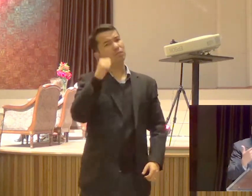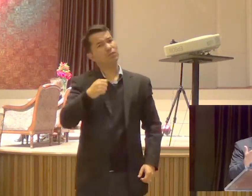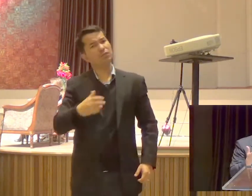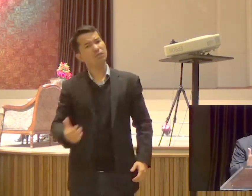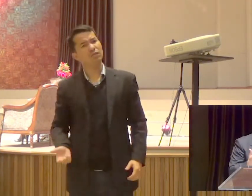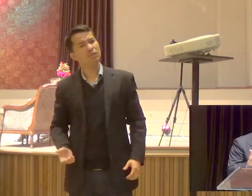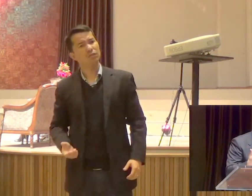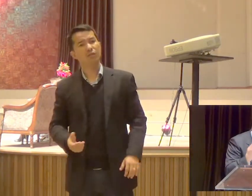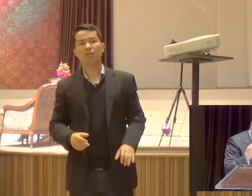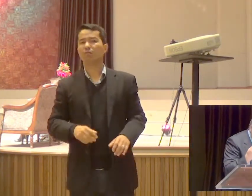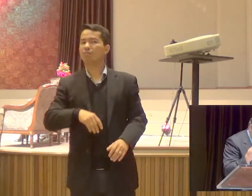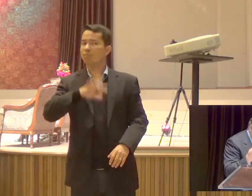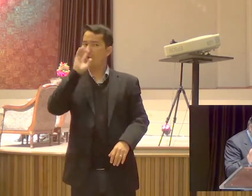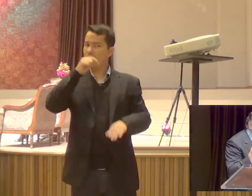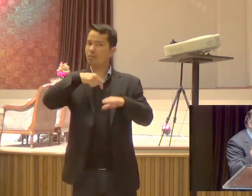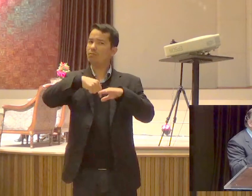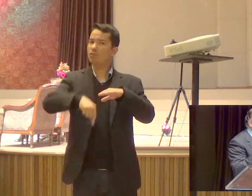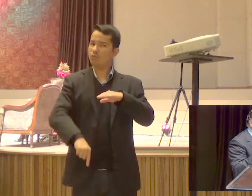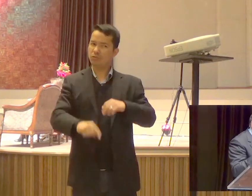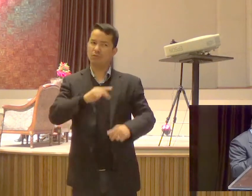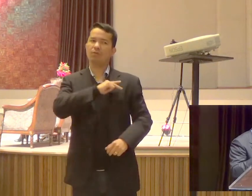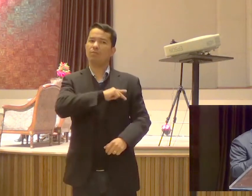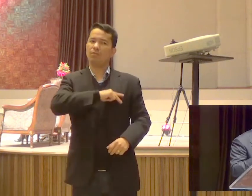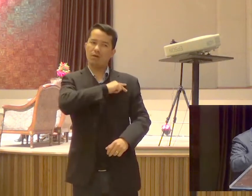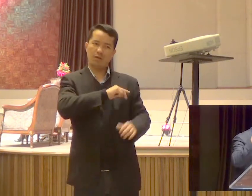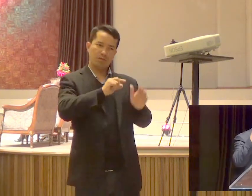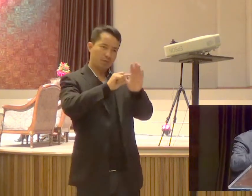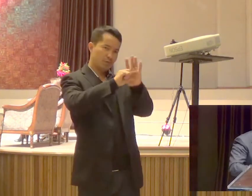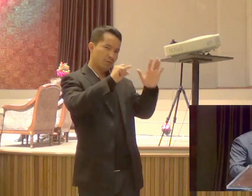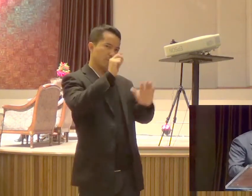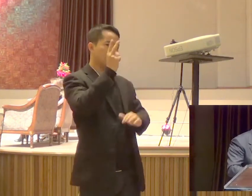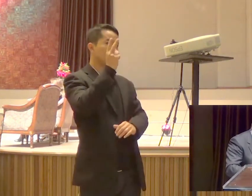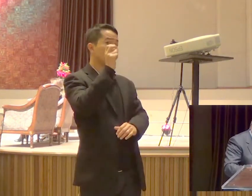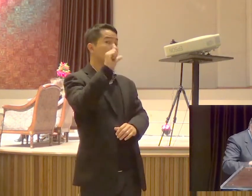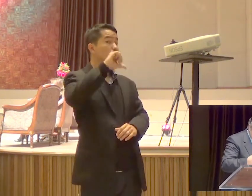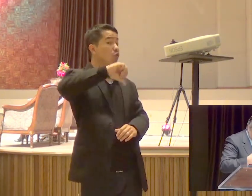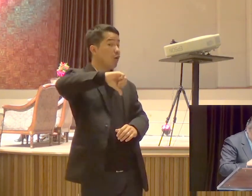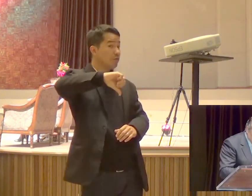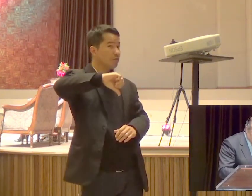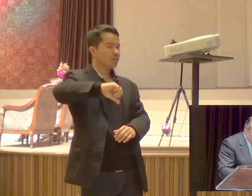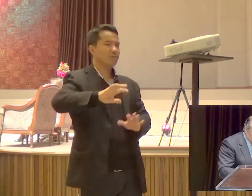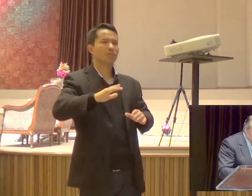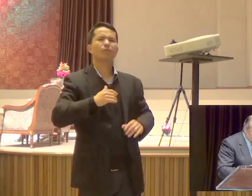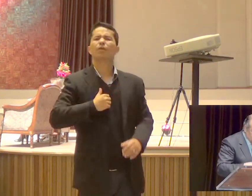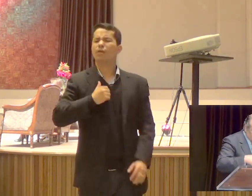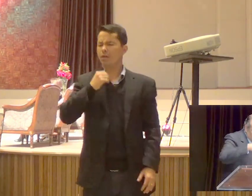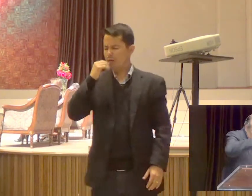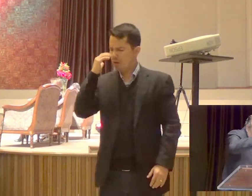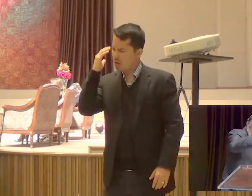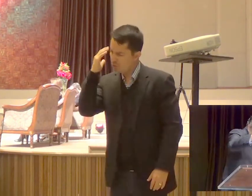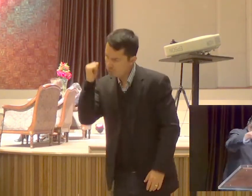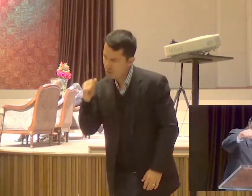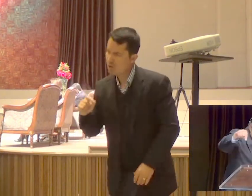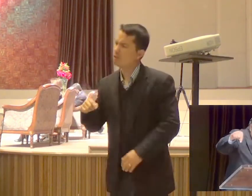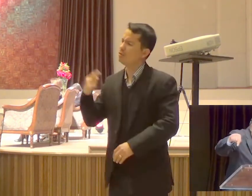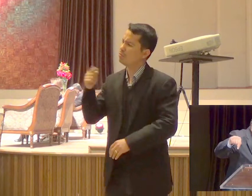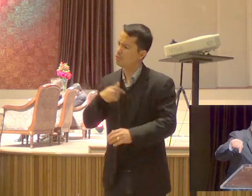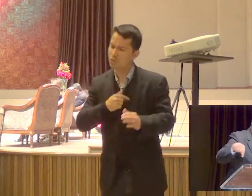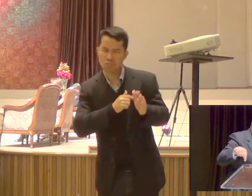mais além Ele continua Dizendo assim No versículo 29 Eu sei Que depois da minha partida Entre vós Penetrarão lobos